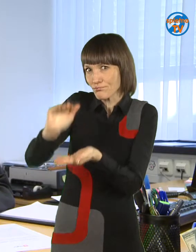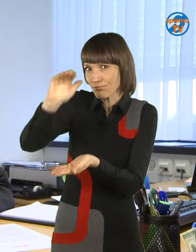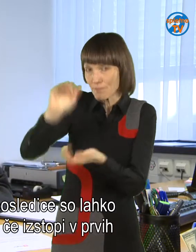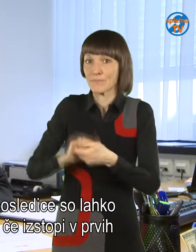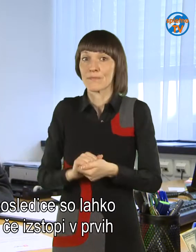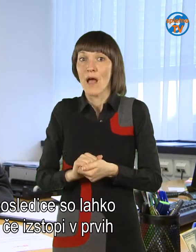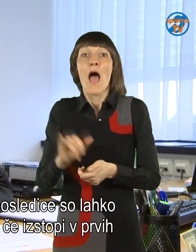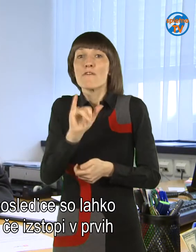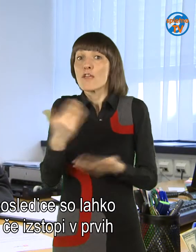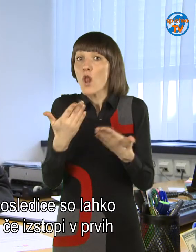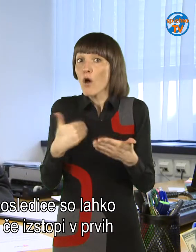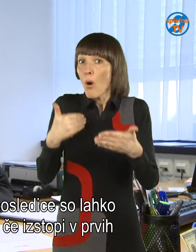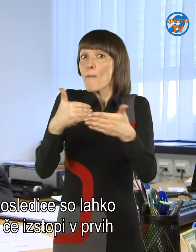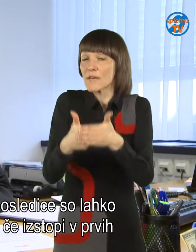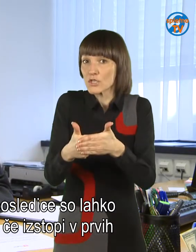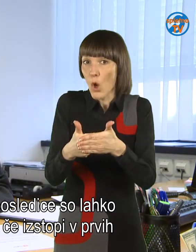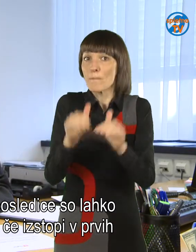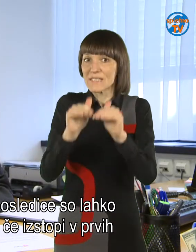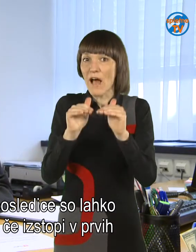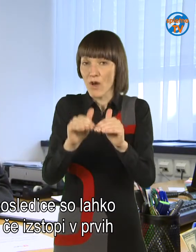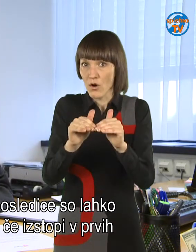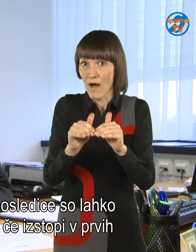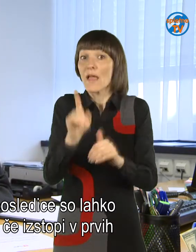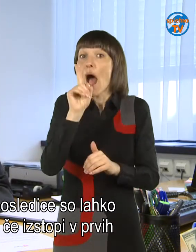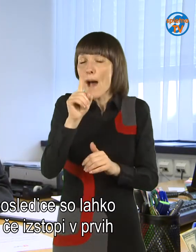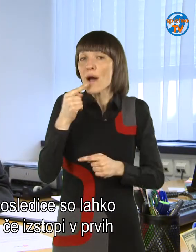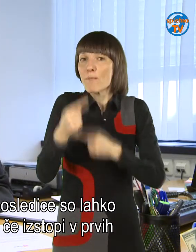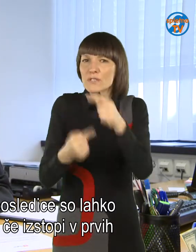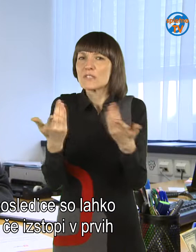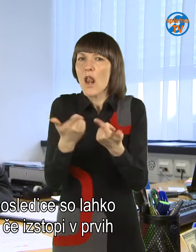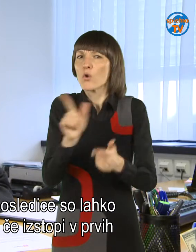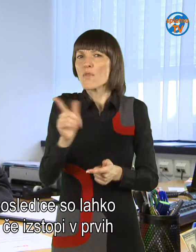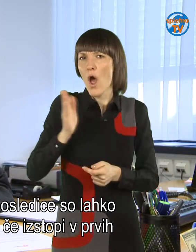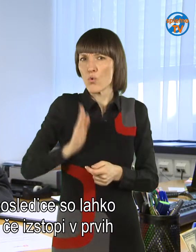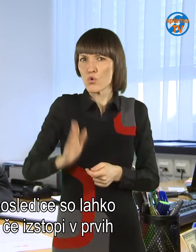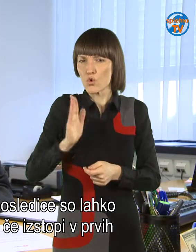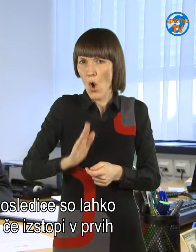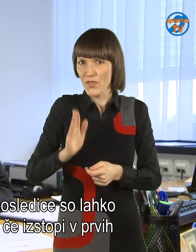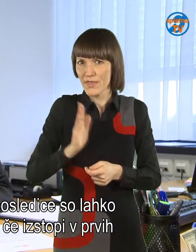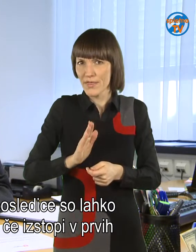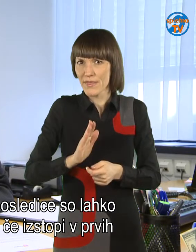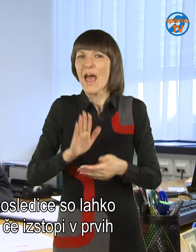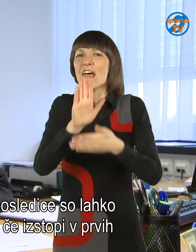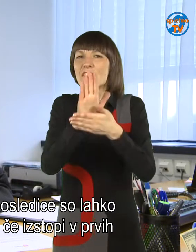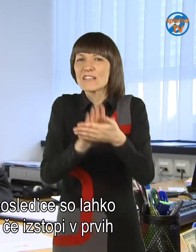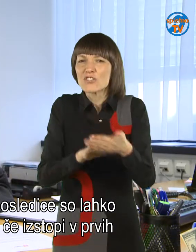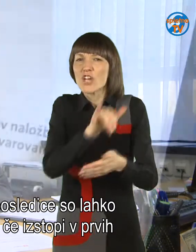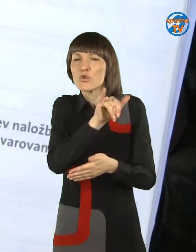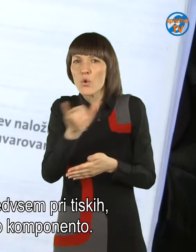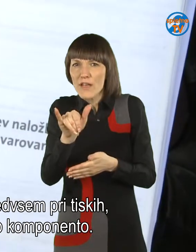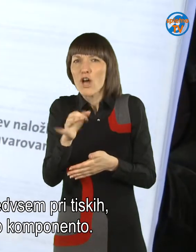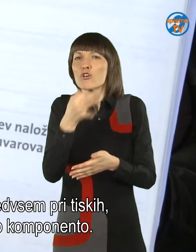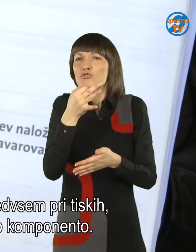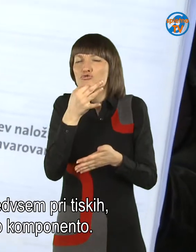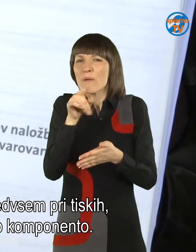iz zavarovanja lahko pravzaprav vedno, vendar posledice so lahko za stranko neugodne, če se izstopa v prvih letih zavarovanje,